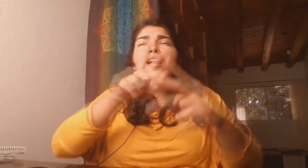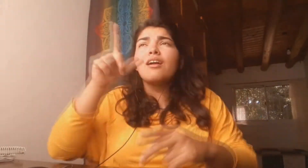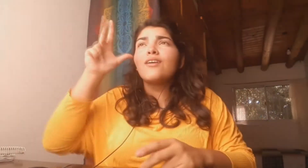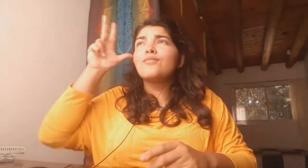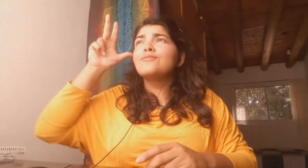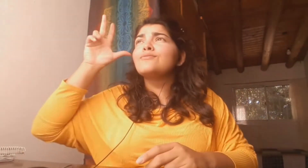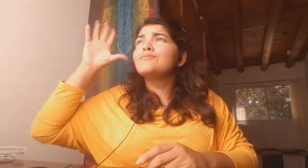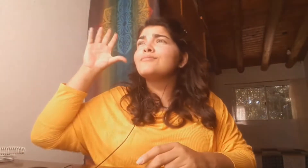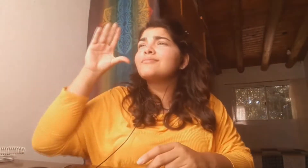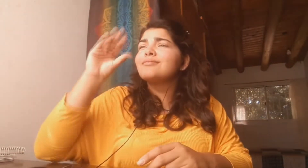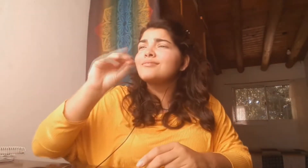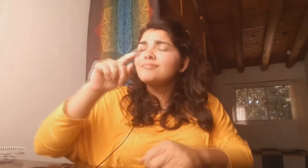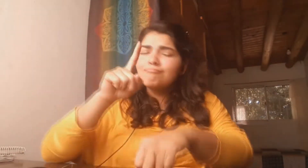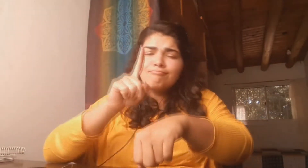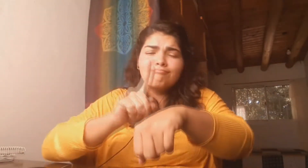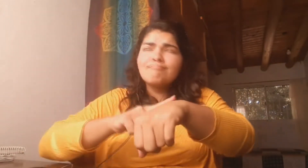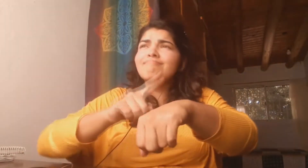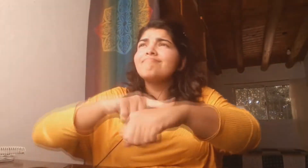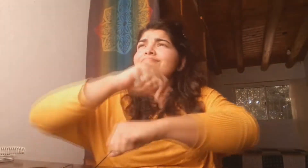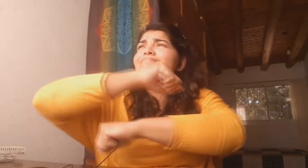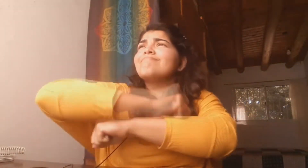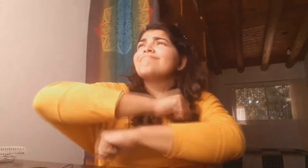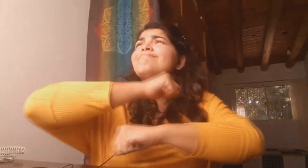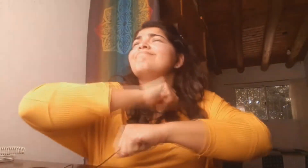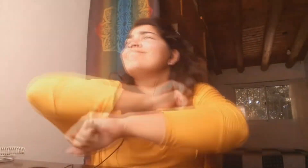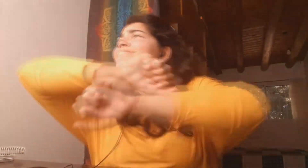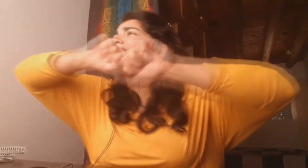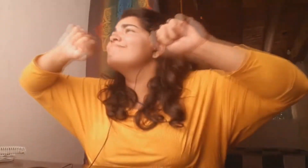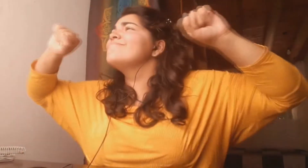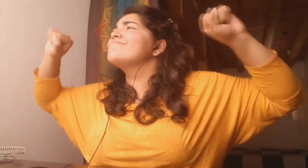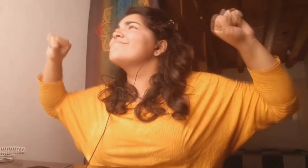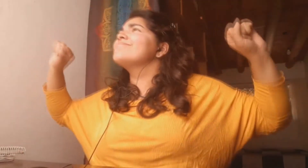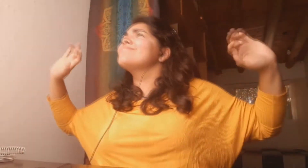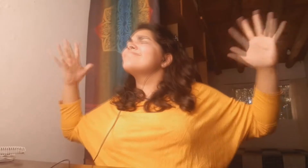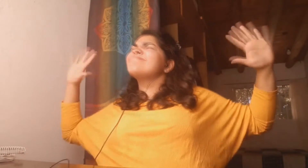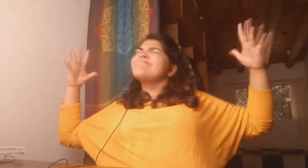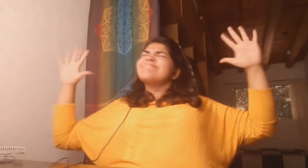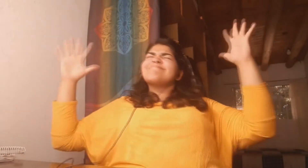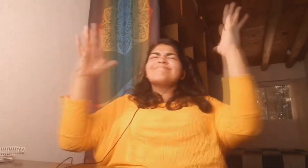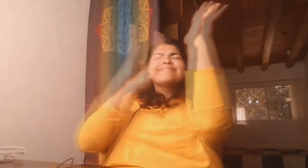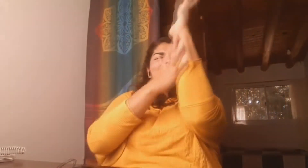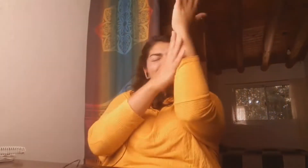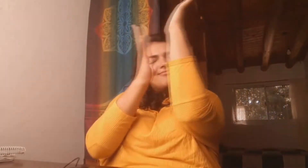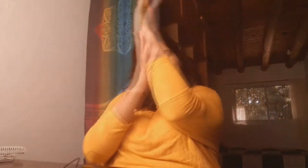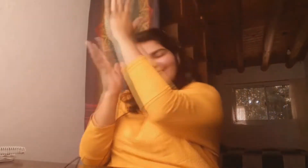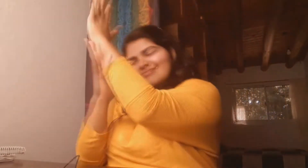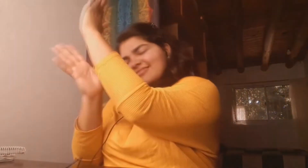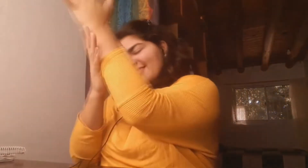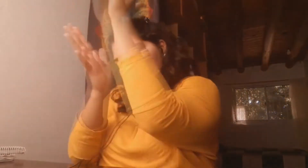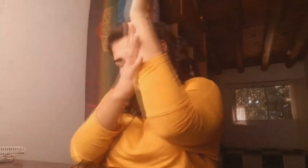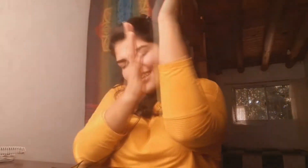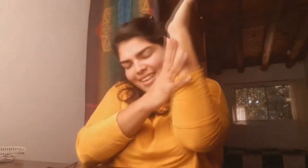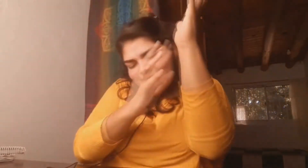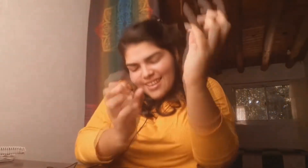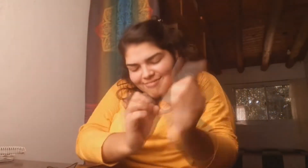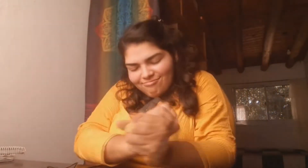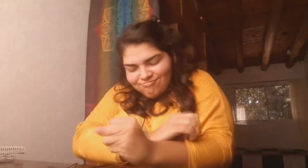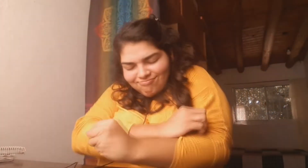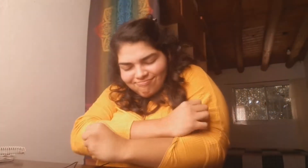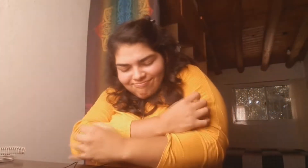Pero son las ocho y ha salido, aplaudir a tu ventana, me dan